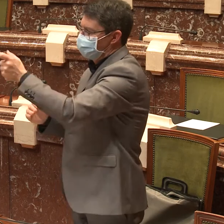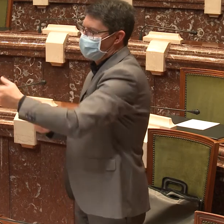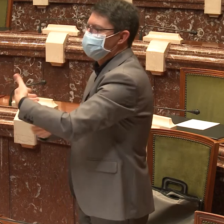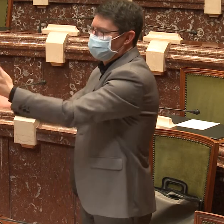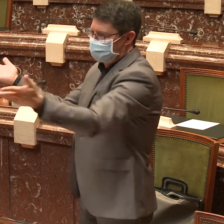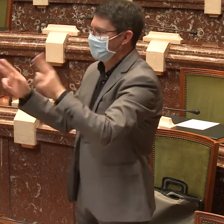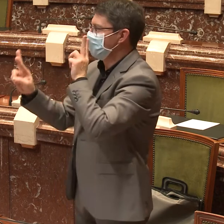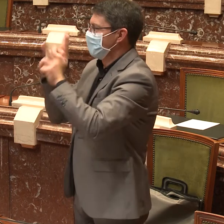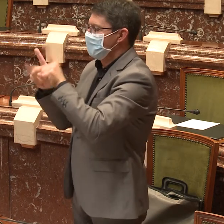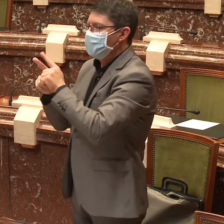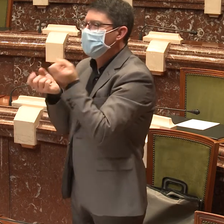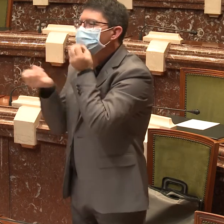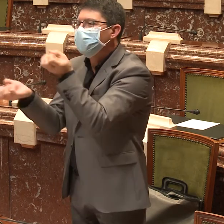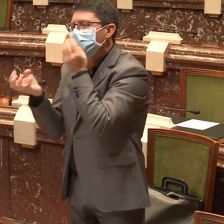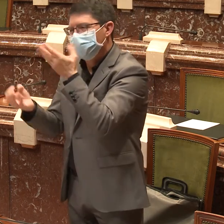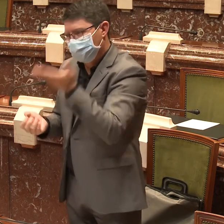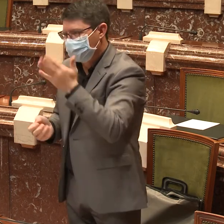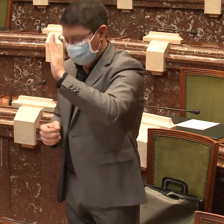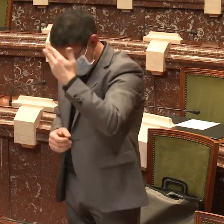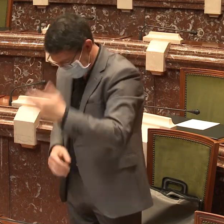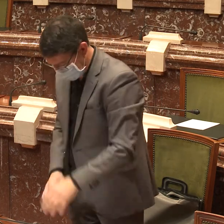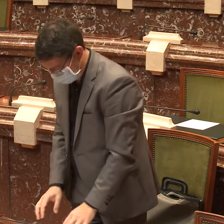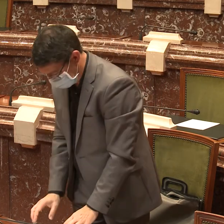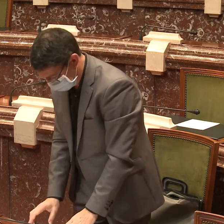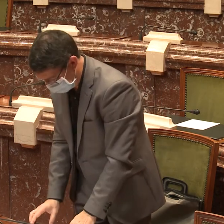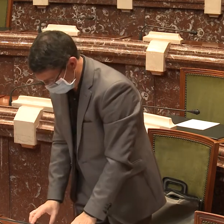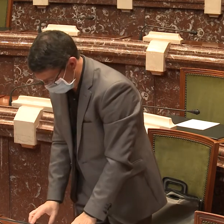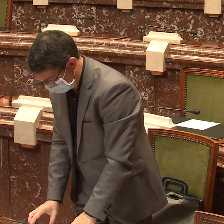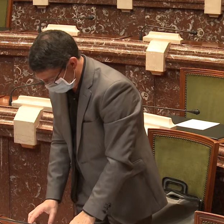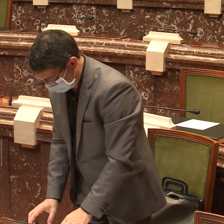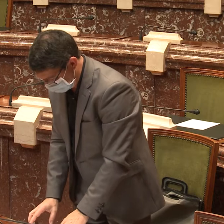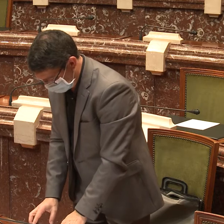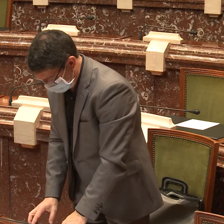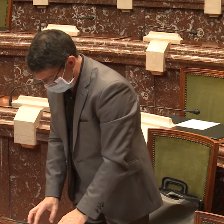para que se sigan haciendo accesibles las comparecencias sobre los asuntos relativos con la pandemia.